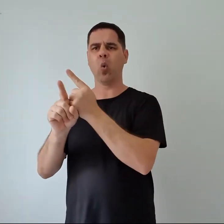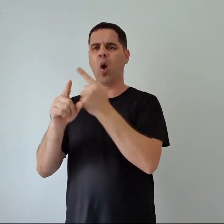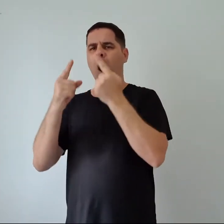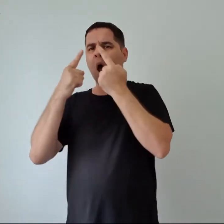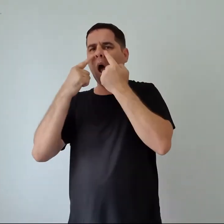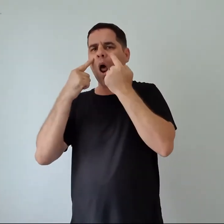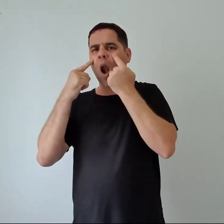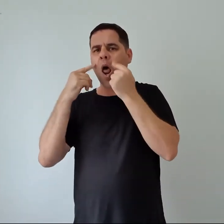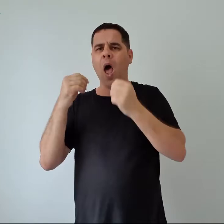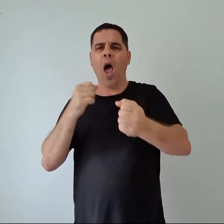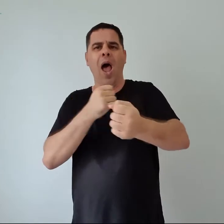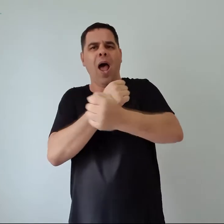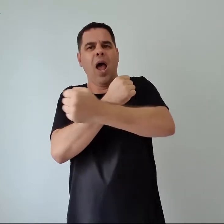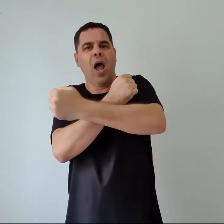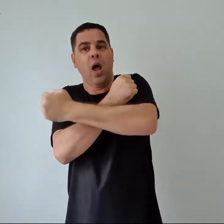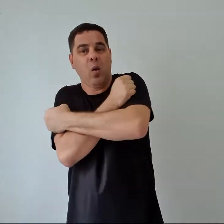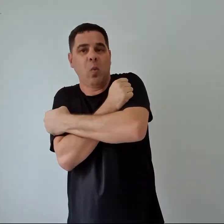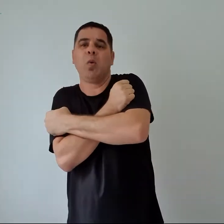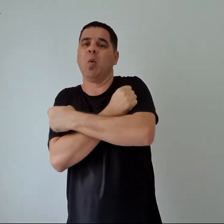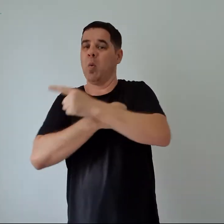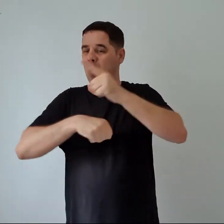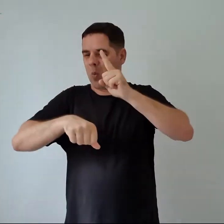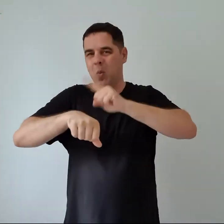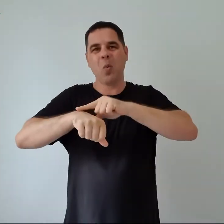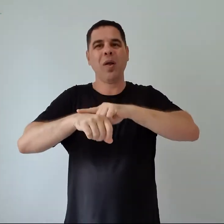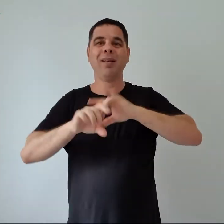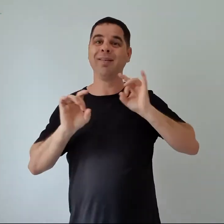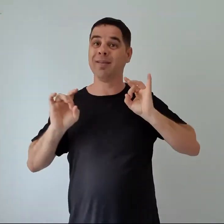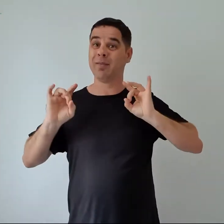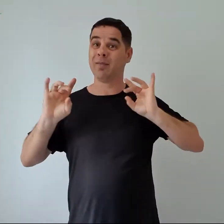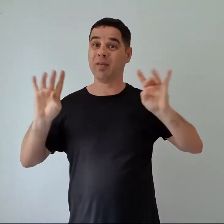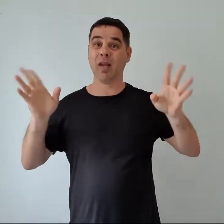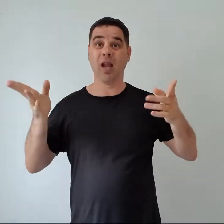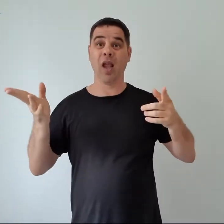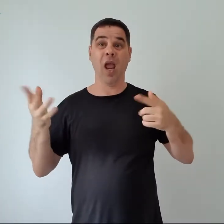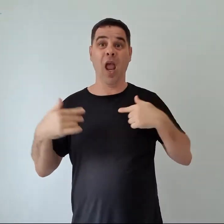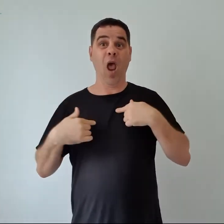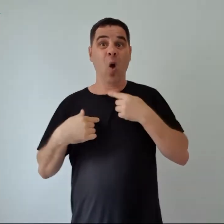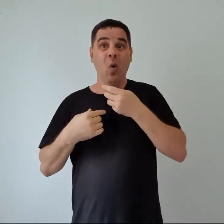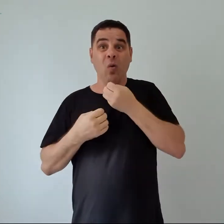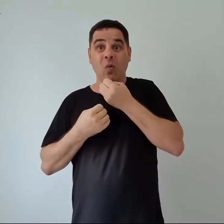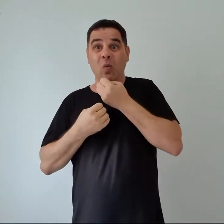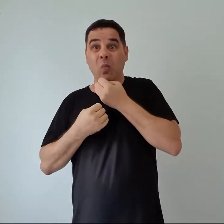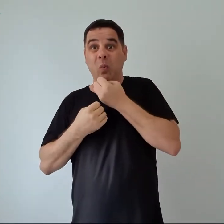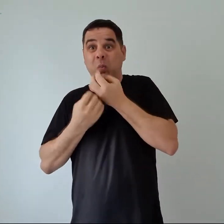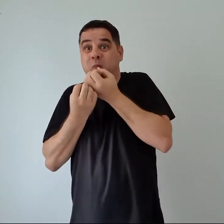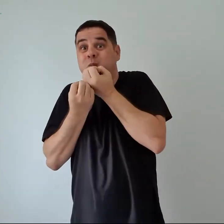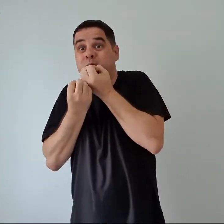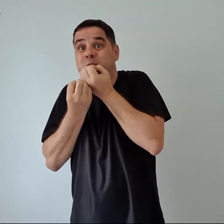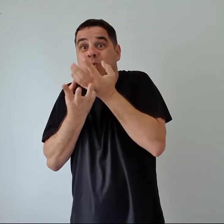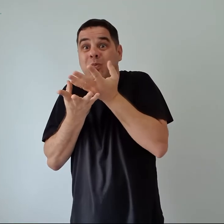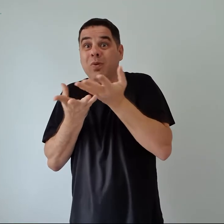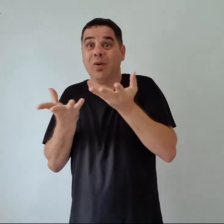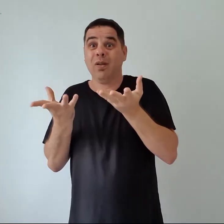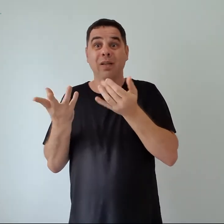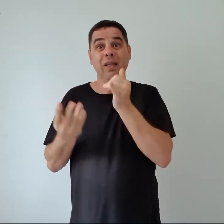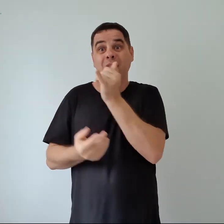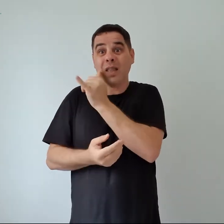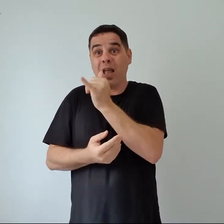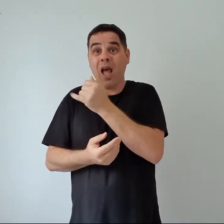abraçou. E foi mágico. Eu não conseguia falar, muito menos em italiano ou inglês. Mas conseguia